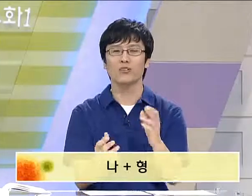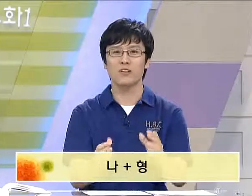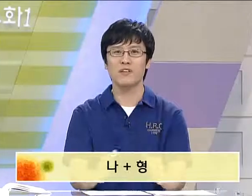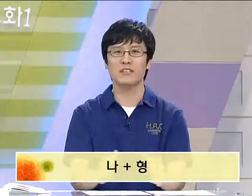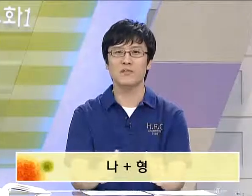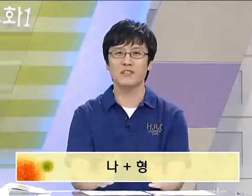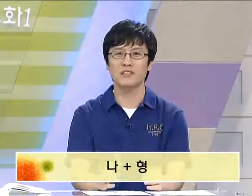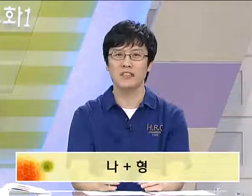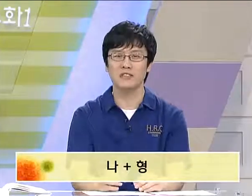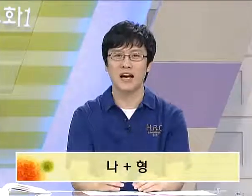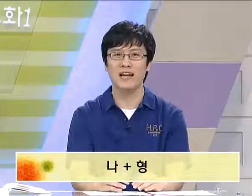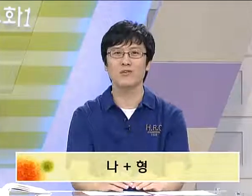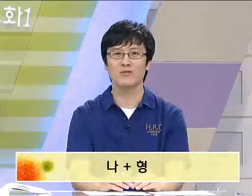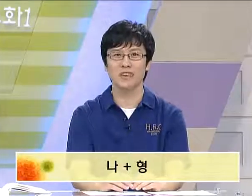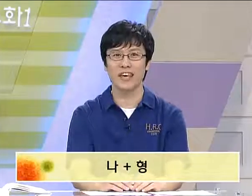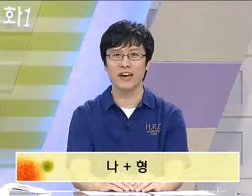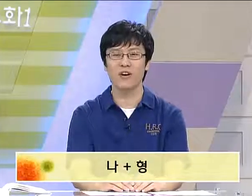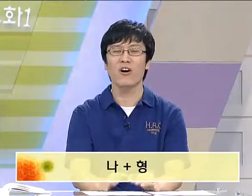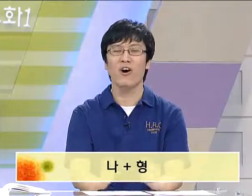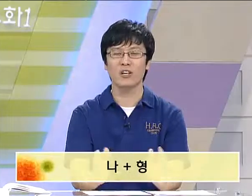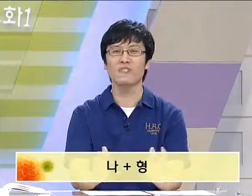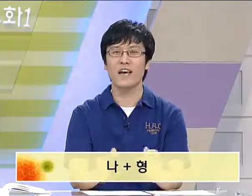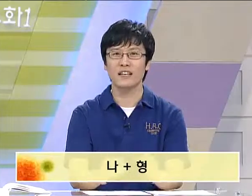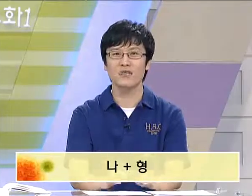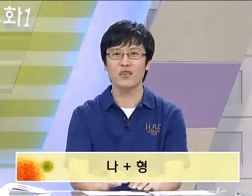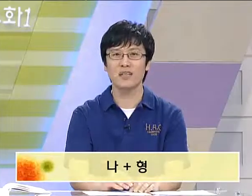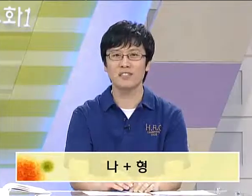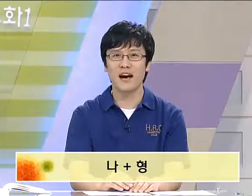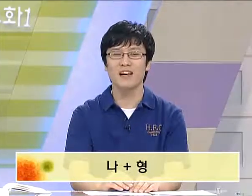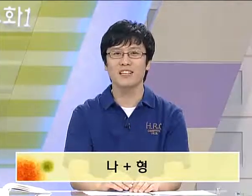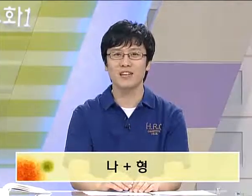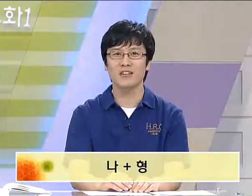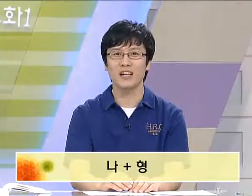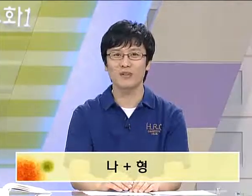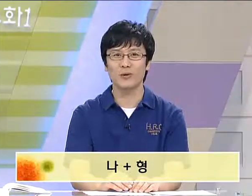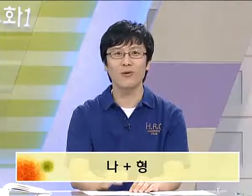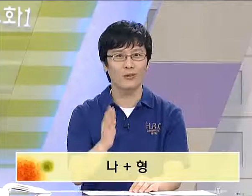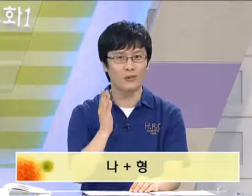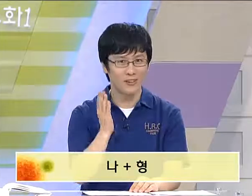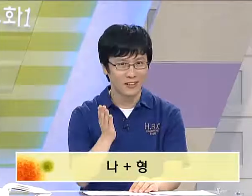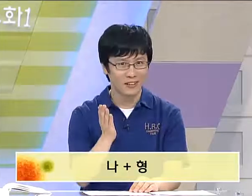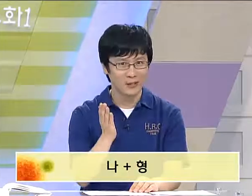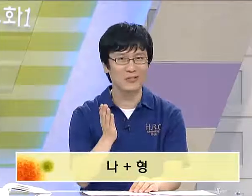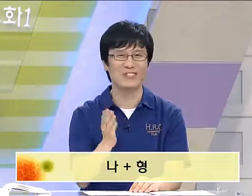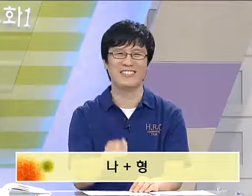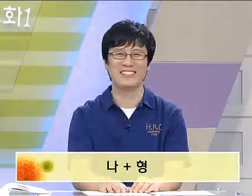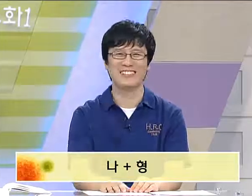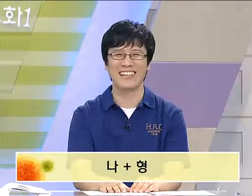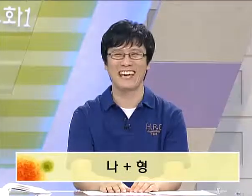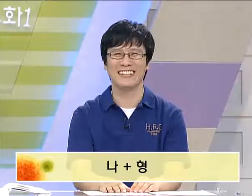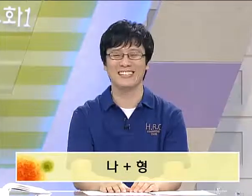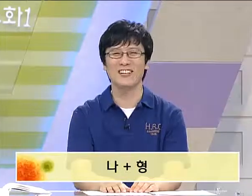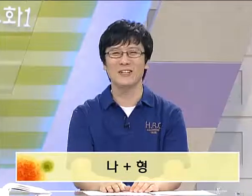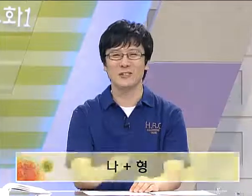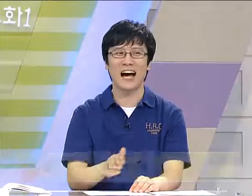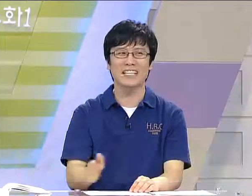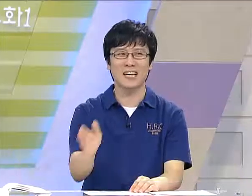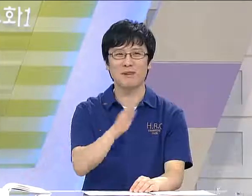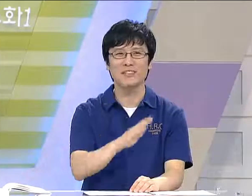설명, 임혜선 선생님께서 잘 해주셨네요. 어렵지 않은 수화입니다. 기억하기도 쉬우시죠. 네, 다 같이 한 번